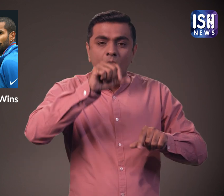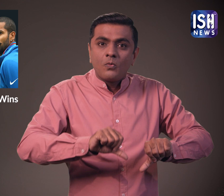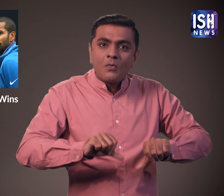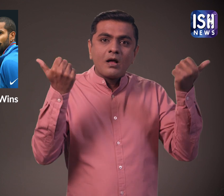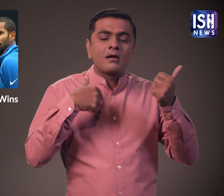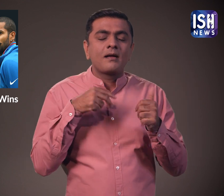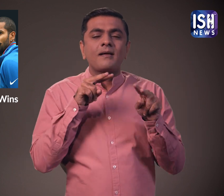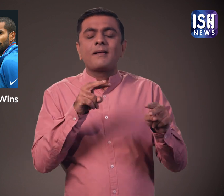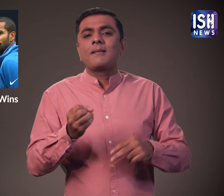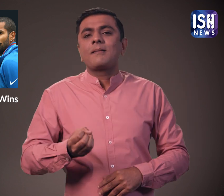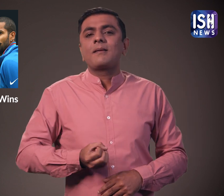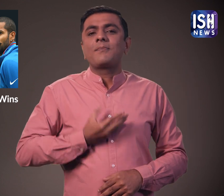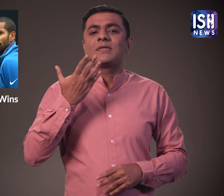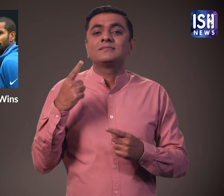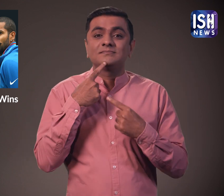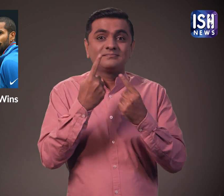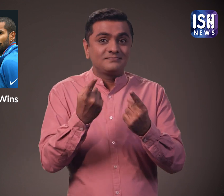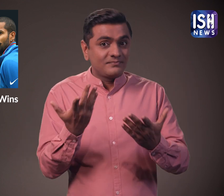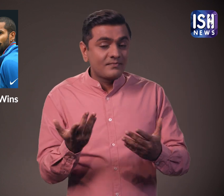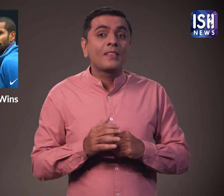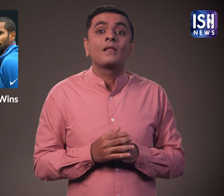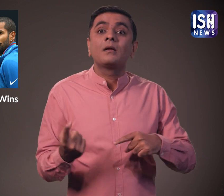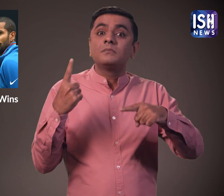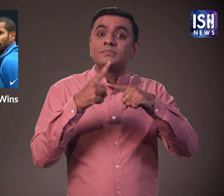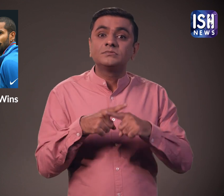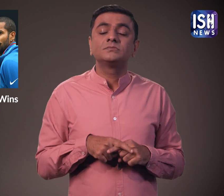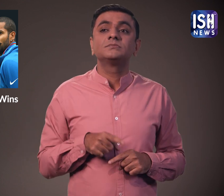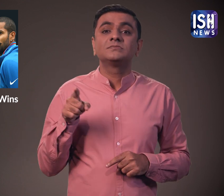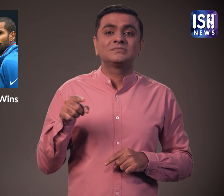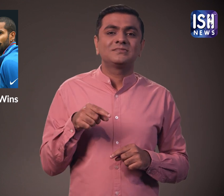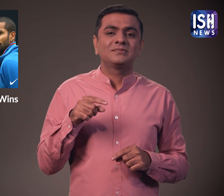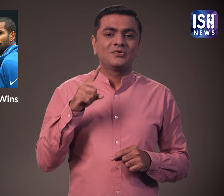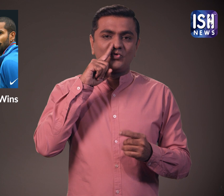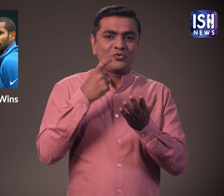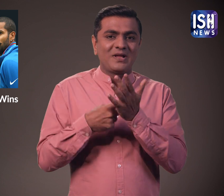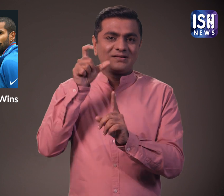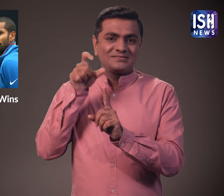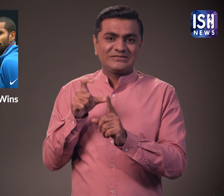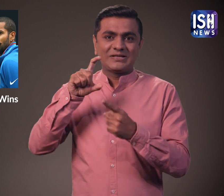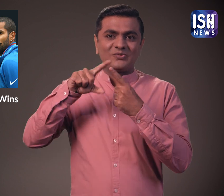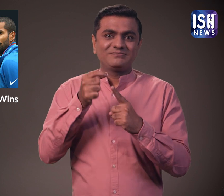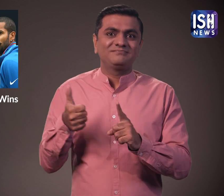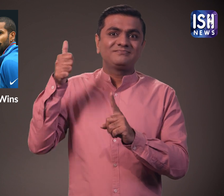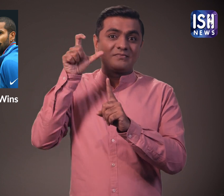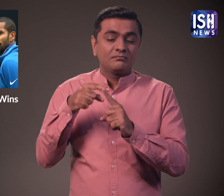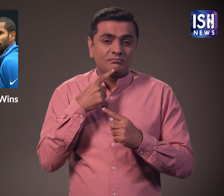हुई। बलवानी ने कोच MP सिंग और देवदत द्वारा